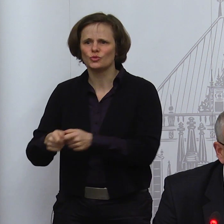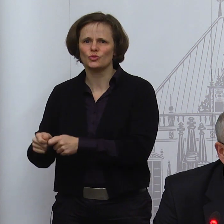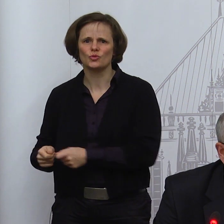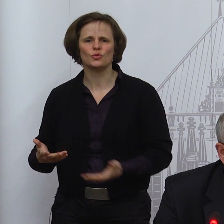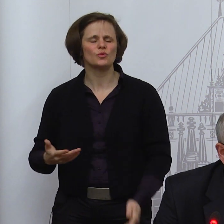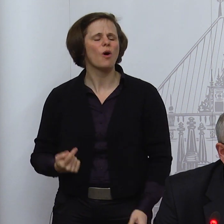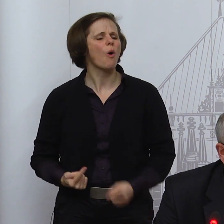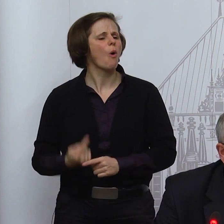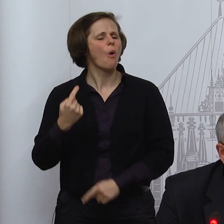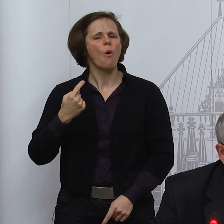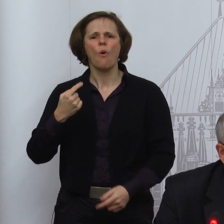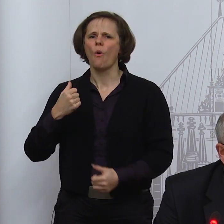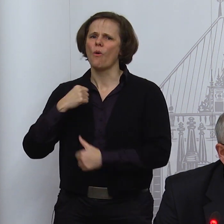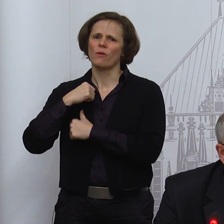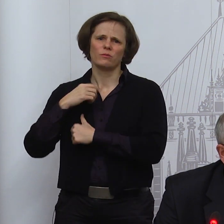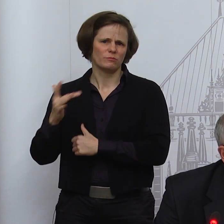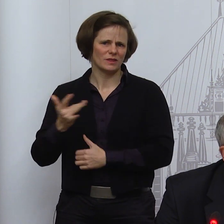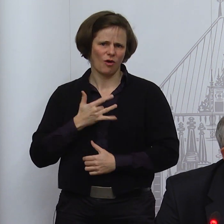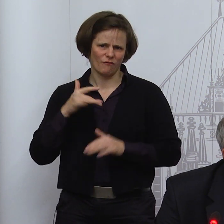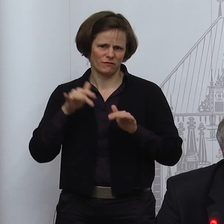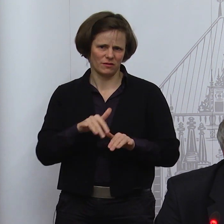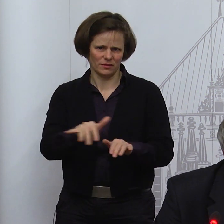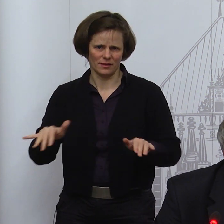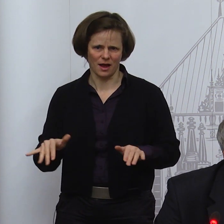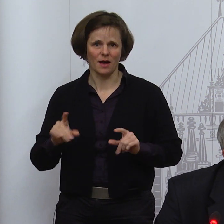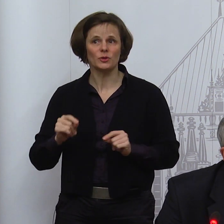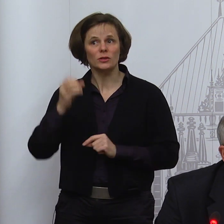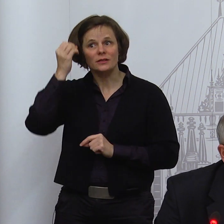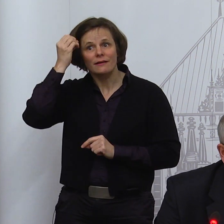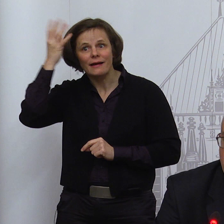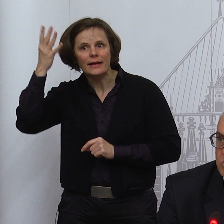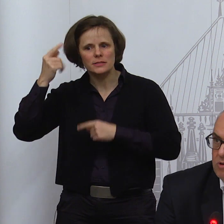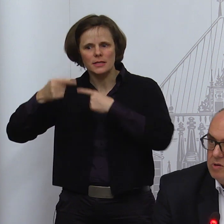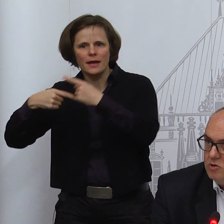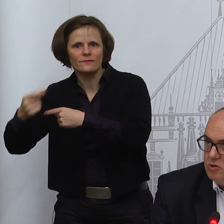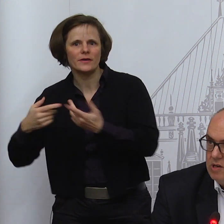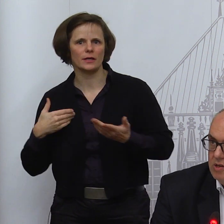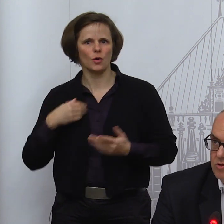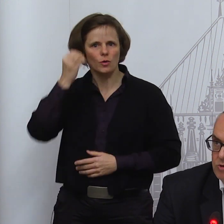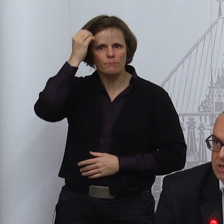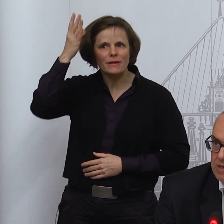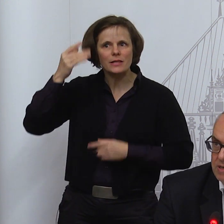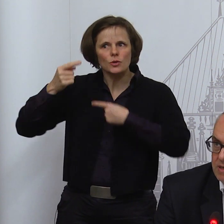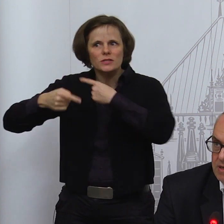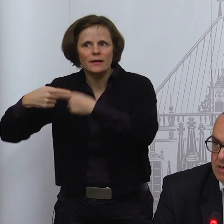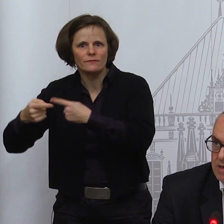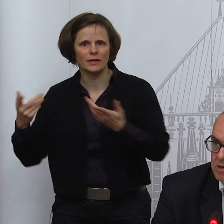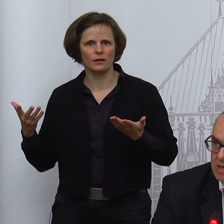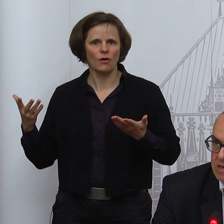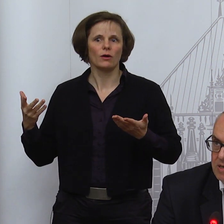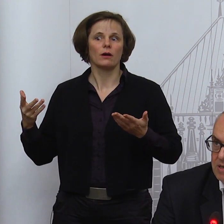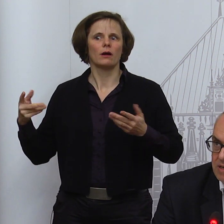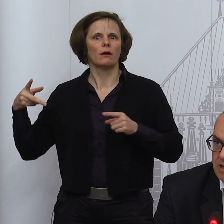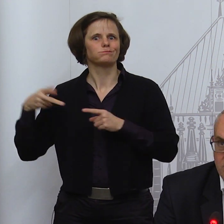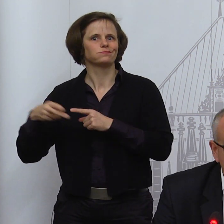geistige Entwicklung angeht und was ihre Bildungsentwicklung angeht. Und wir müssen auch dem gesundheitlichen Zustand der